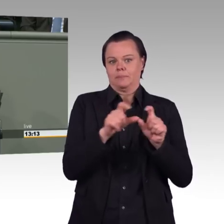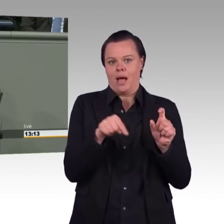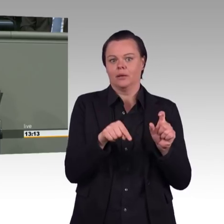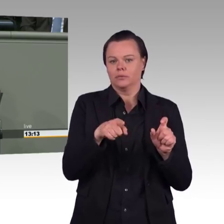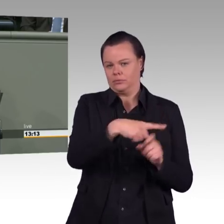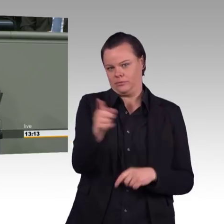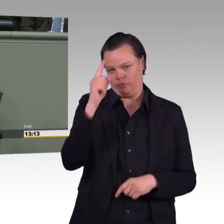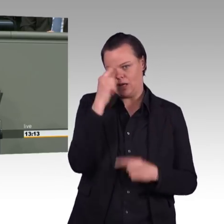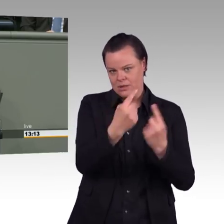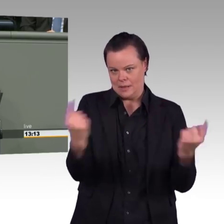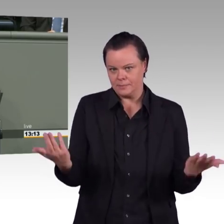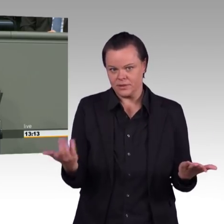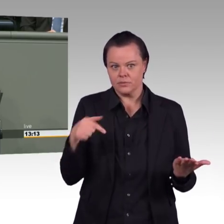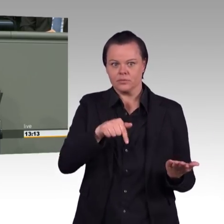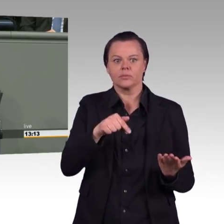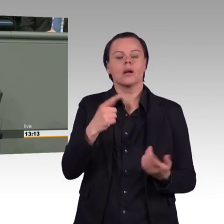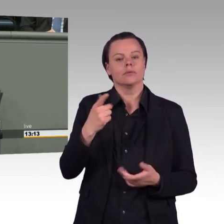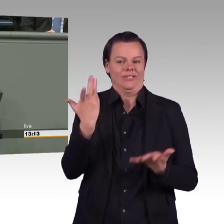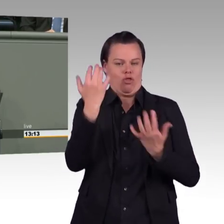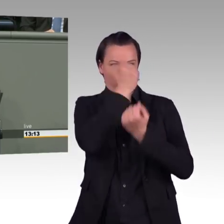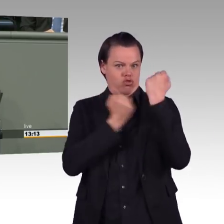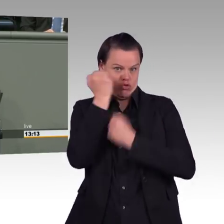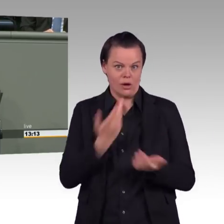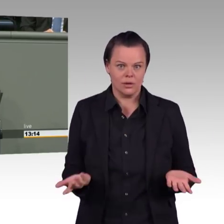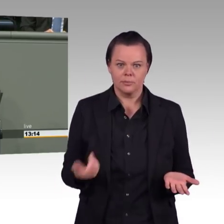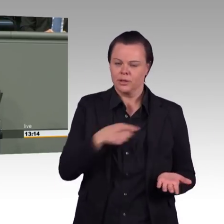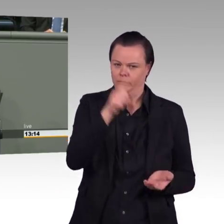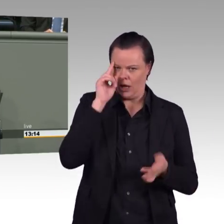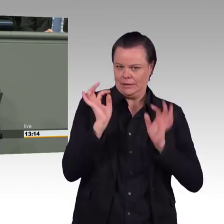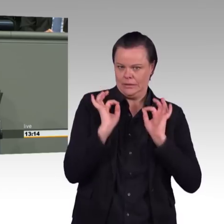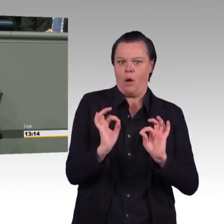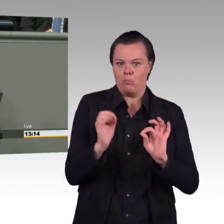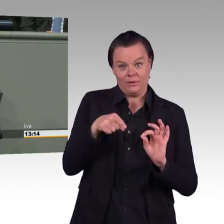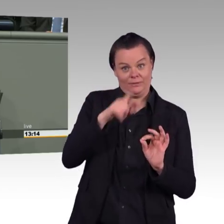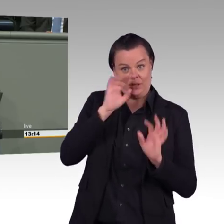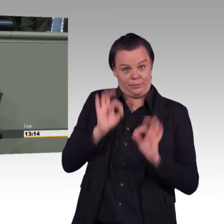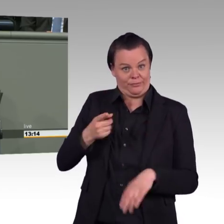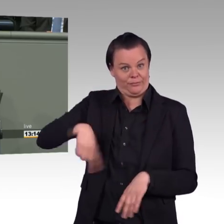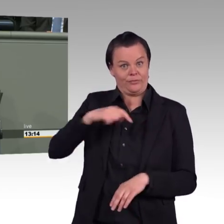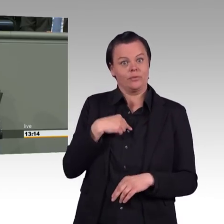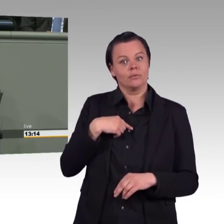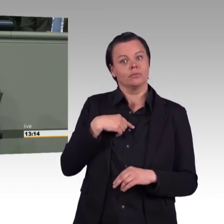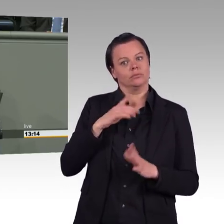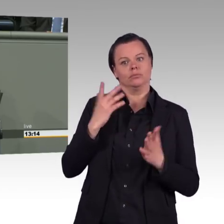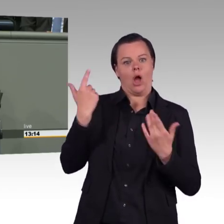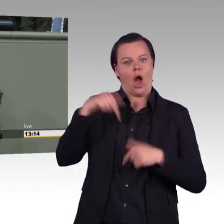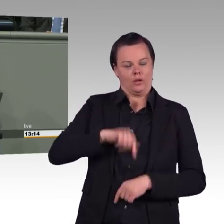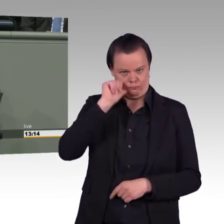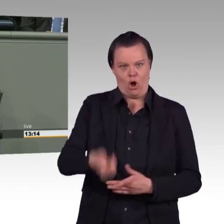Weg eben nicht. Meine Damen und Herren, Sie sollten Ihren Gesetzentwurf besser zurückziehen, entweder noch lange Zeit damit verschwenden und lieber